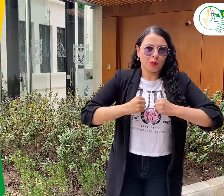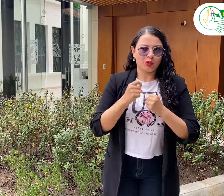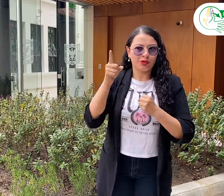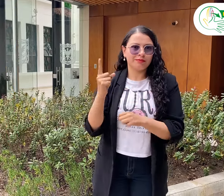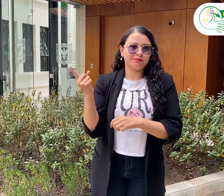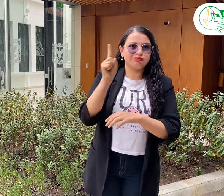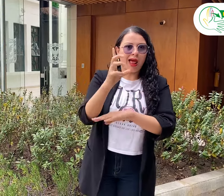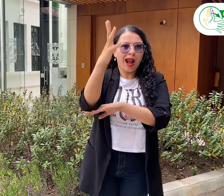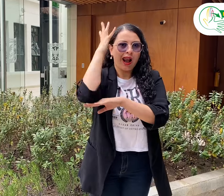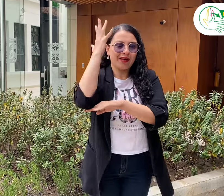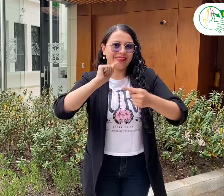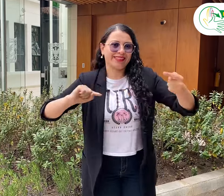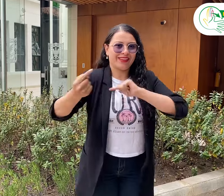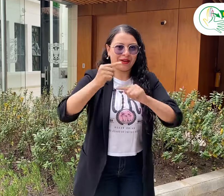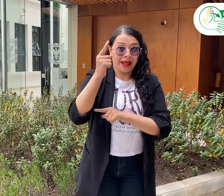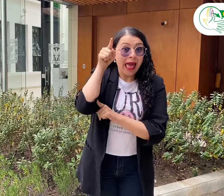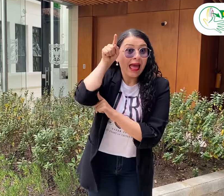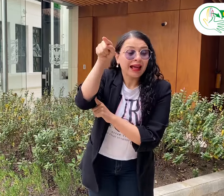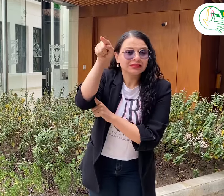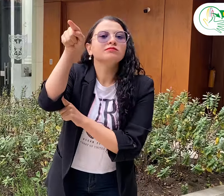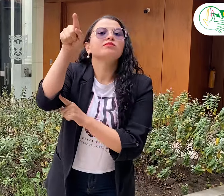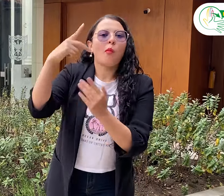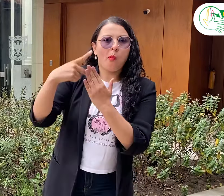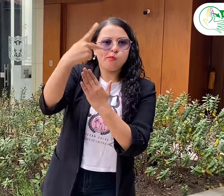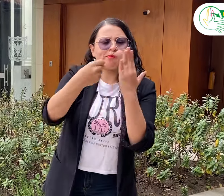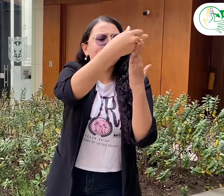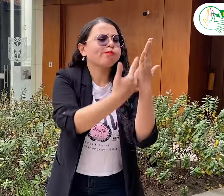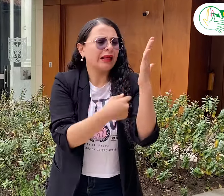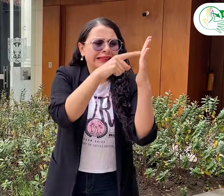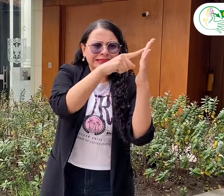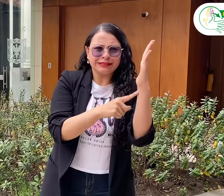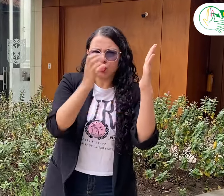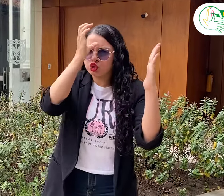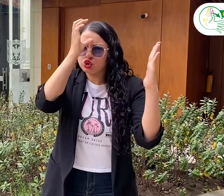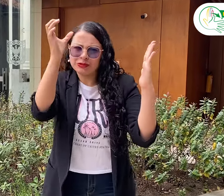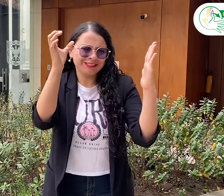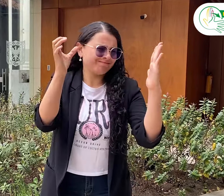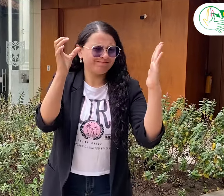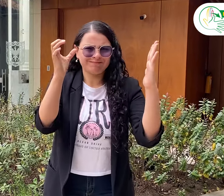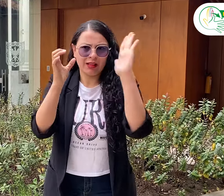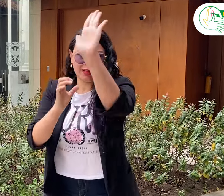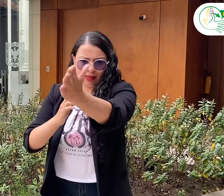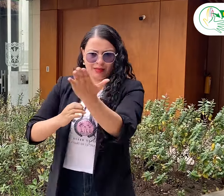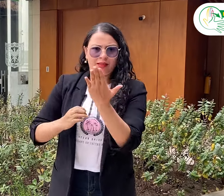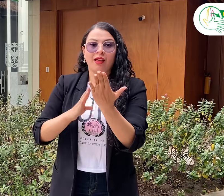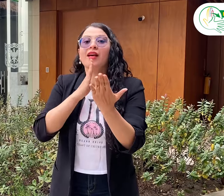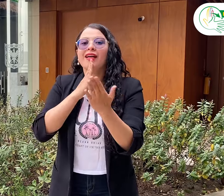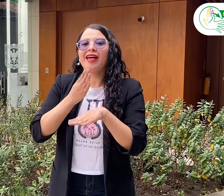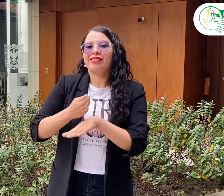fue autor y ponente del proyecto de acuerdo que pasó a primer debate. En un principio, el concejal